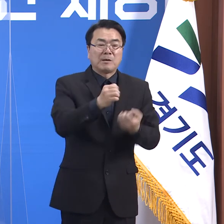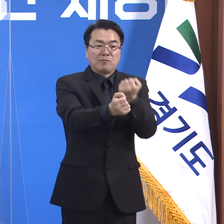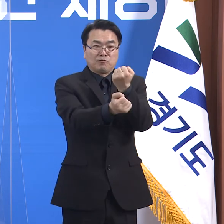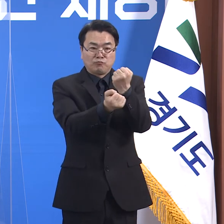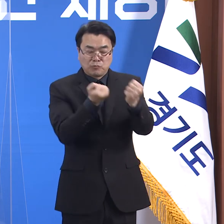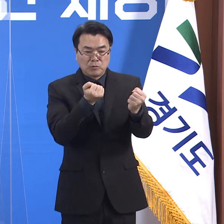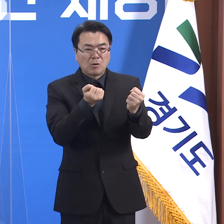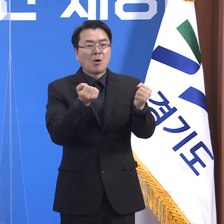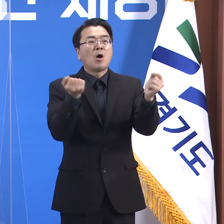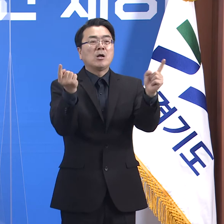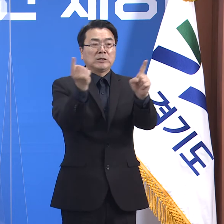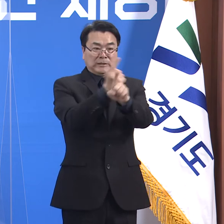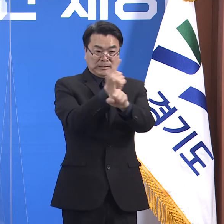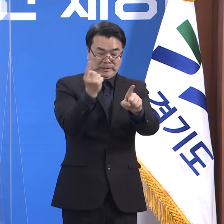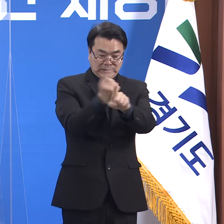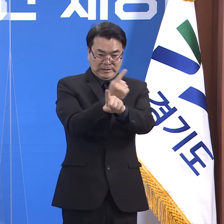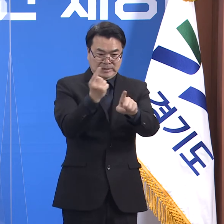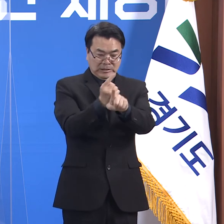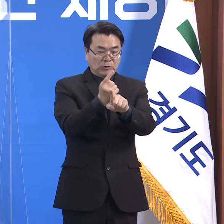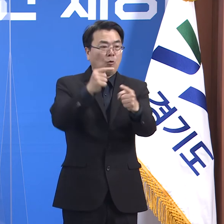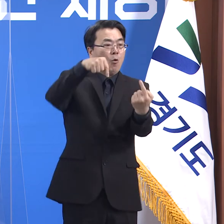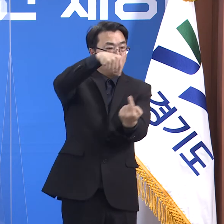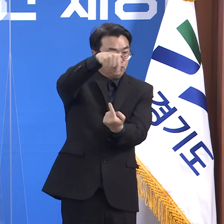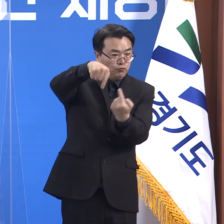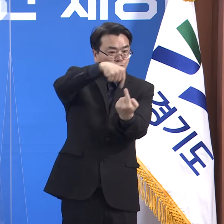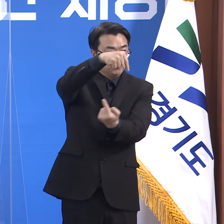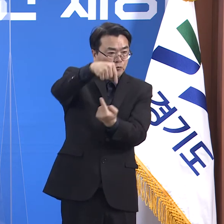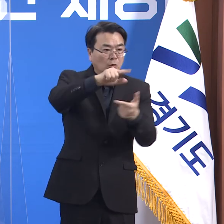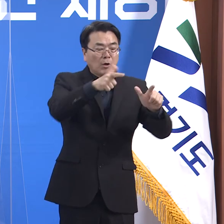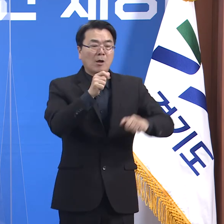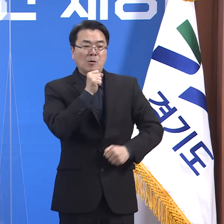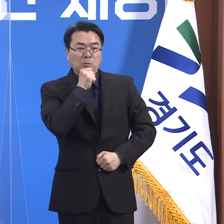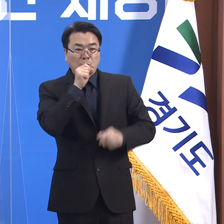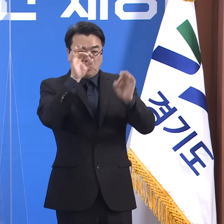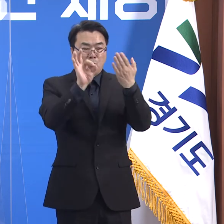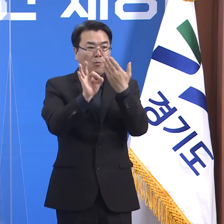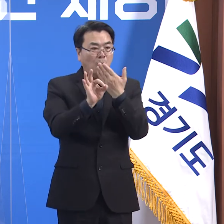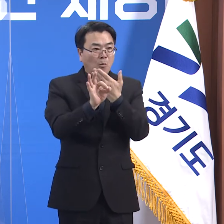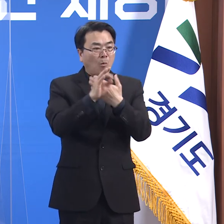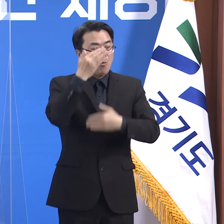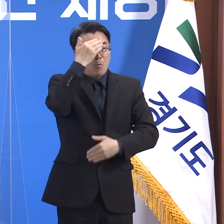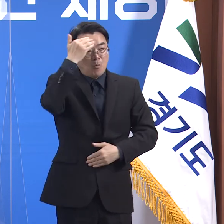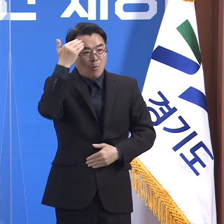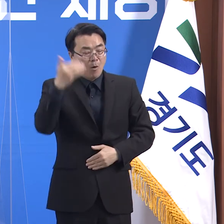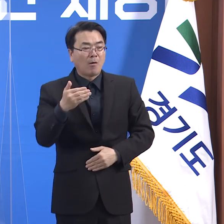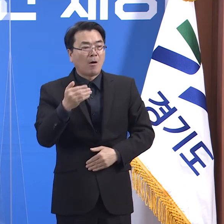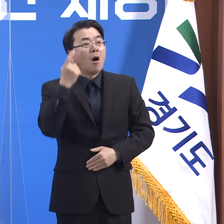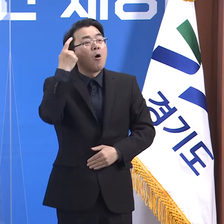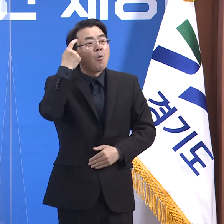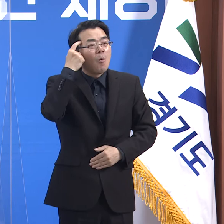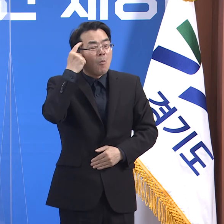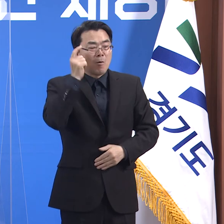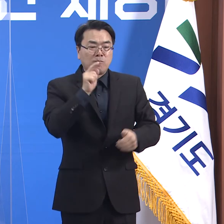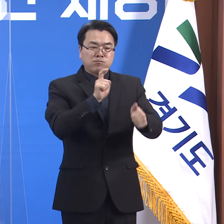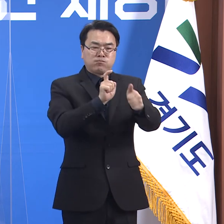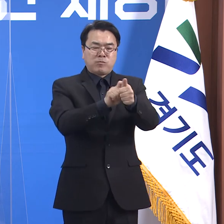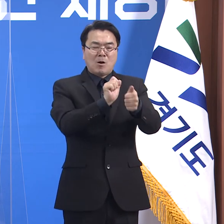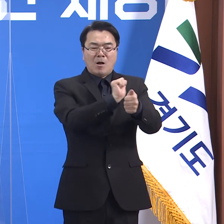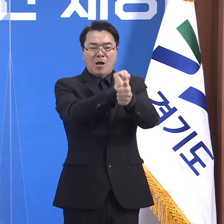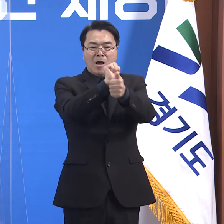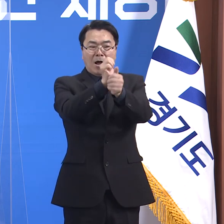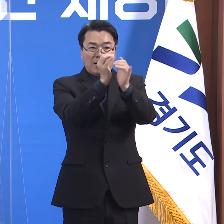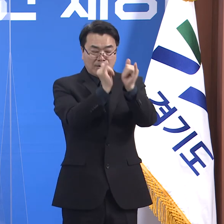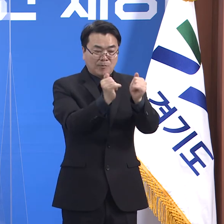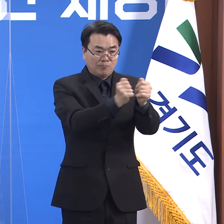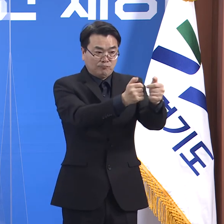관련된 통계는 다행스러운 값을 보입니다. 같은 수의 감염자가 발생하더라도 고위 위험군의